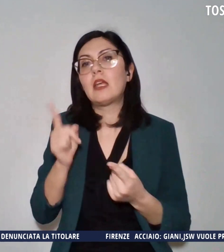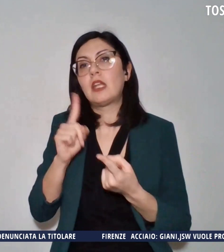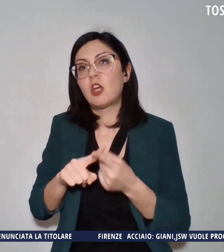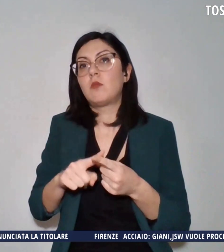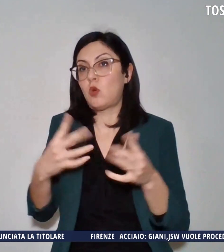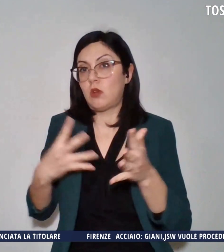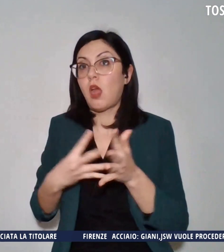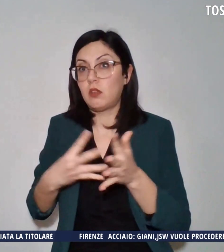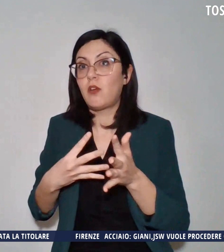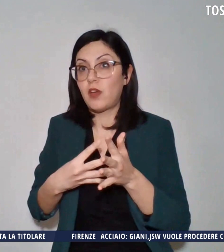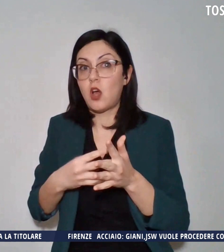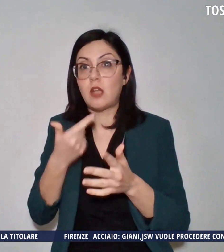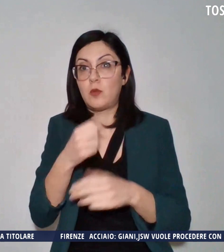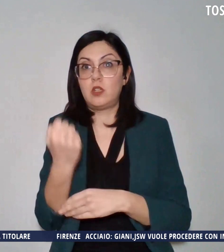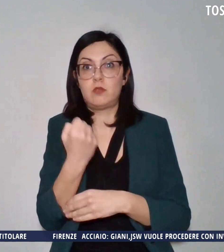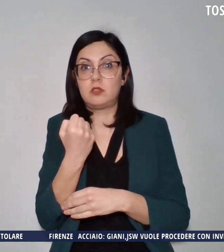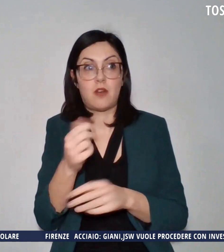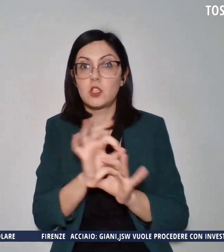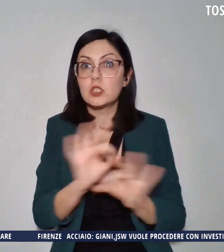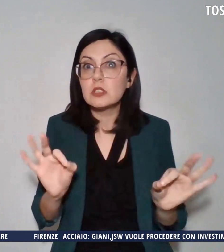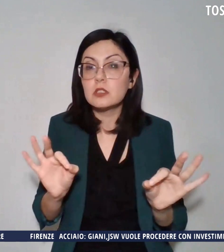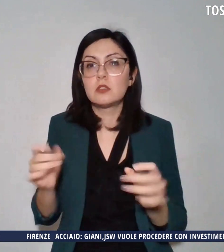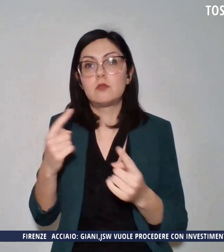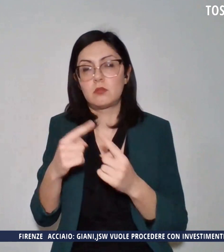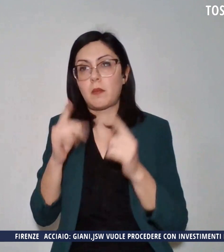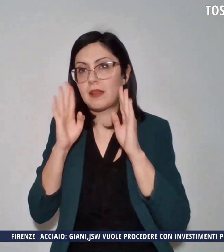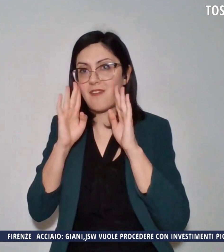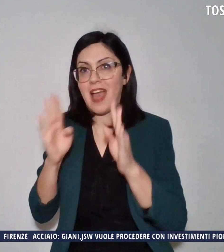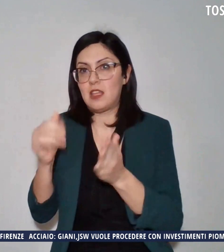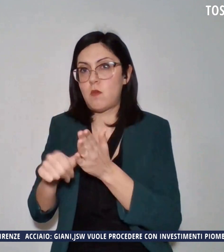privazione del servizio all'attenzione di poste italiane.